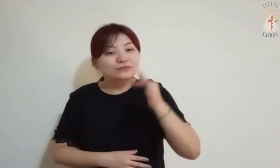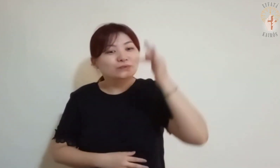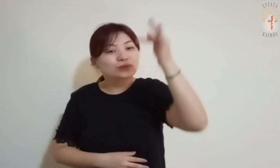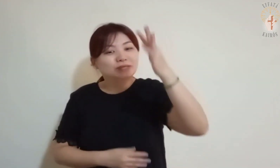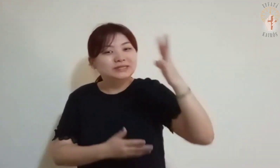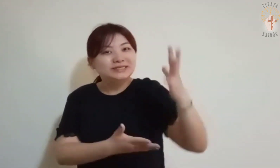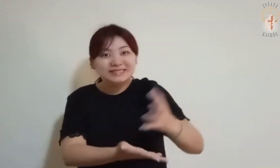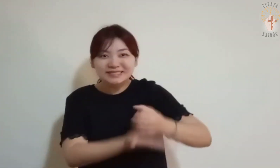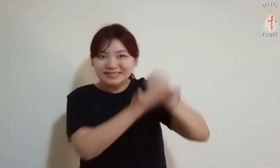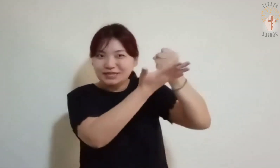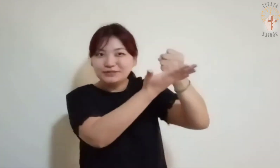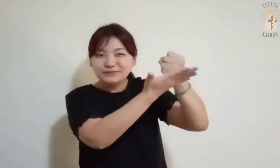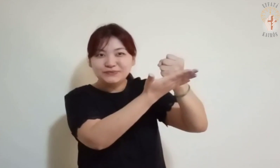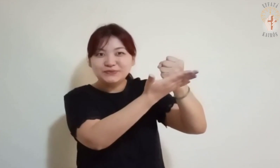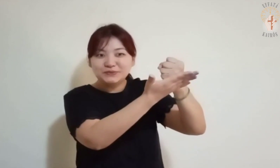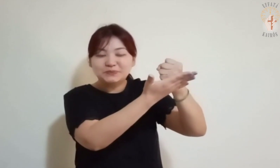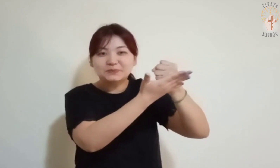Será salvo